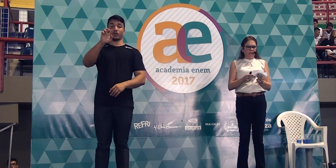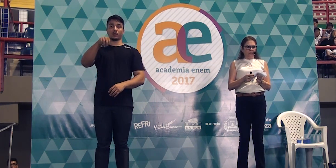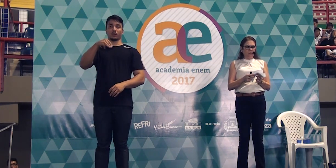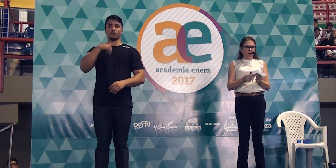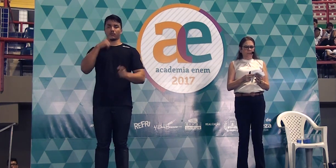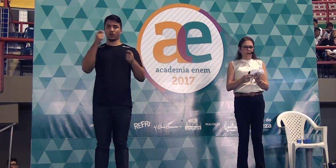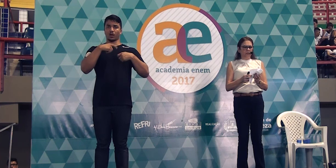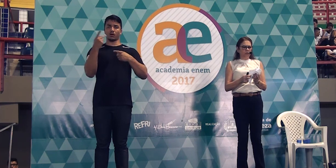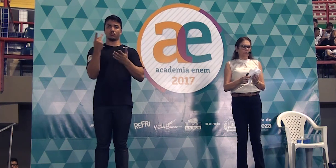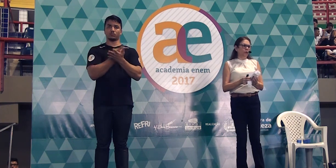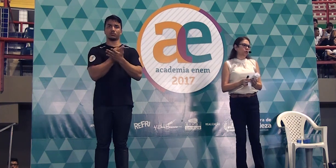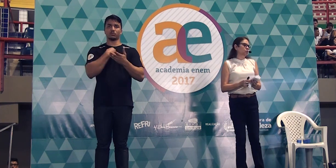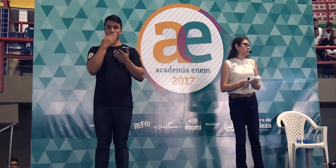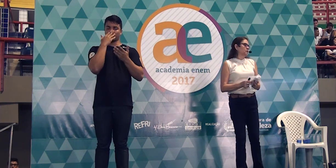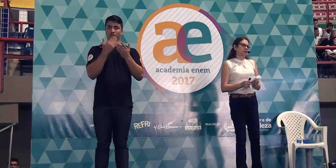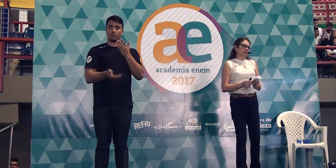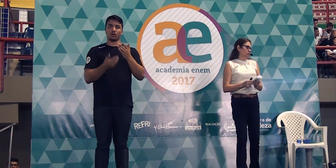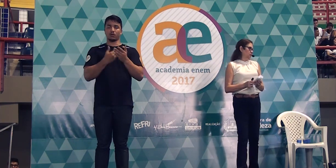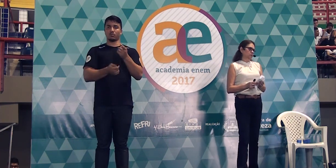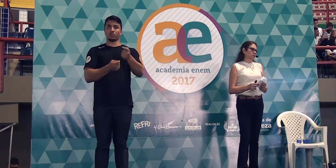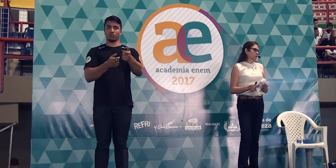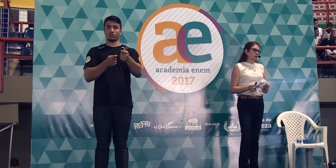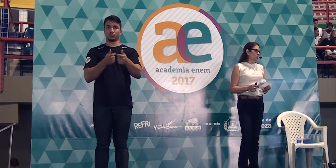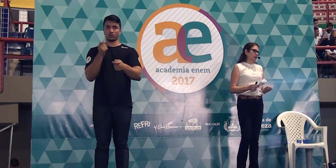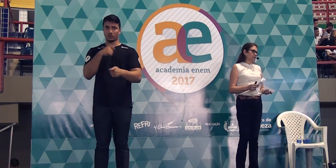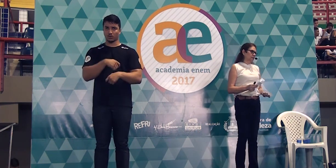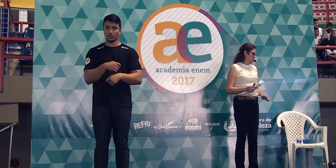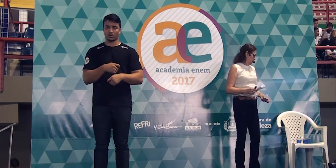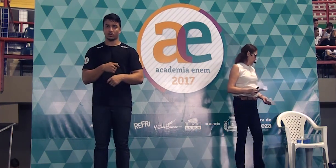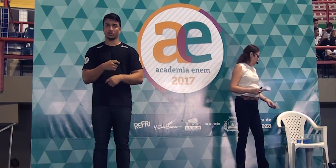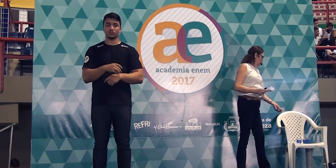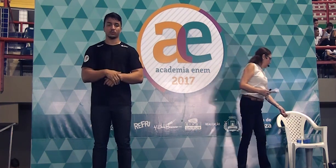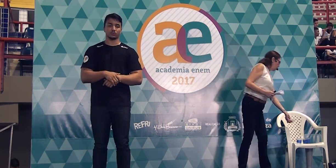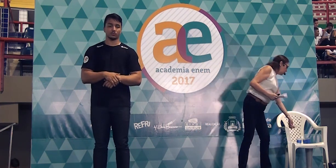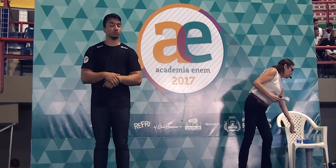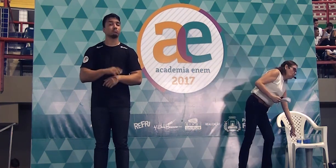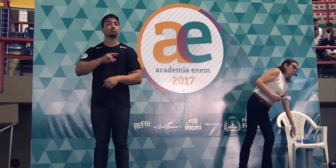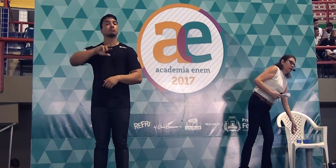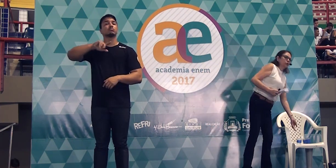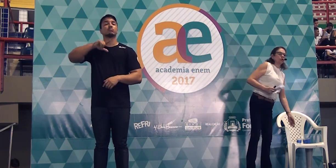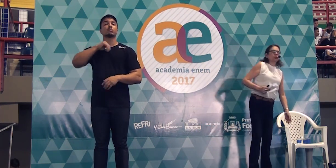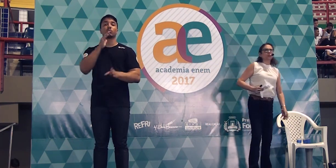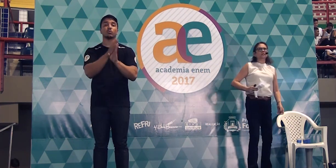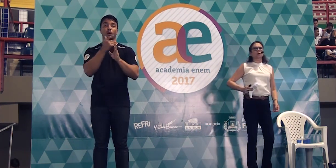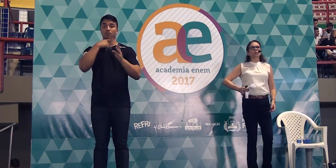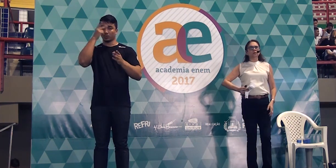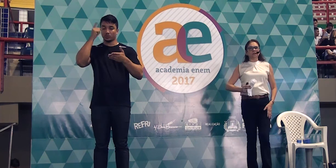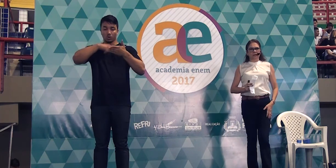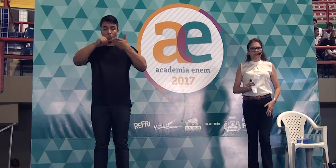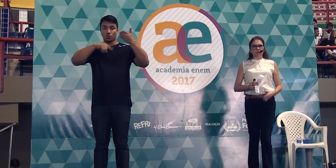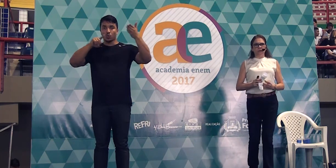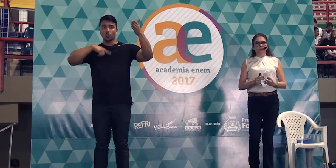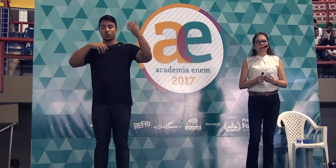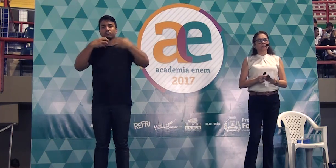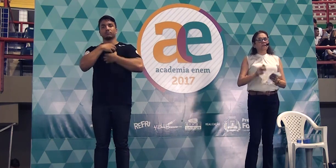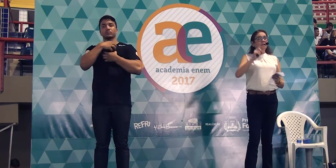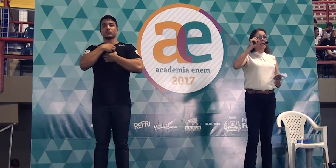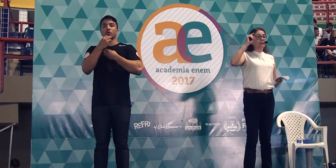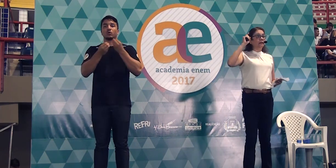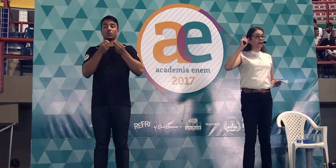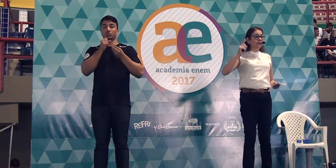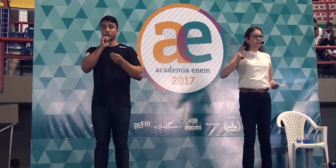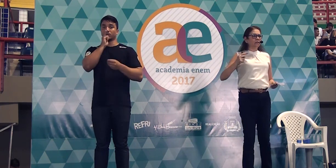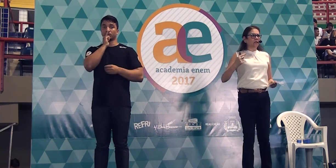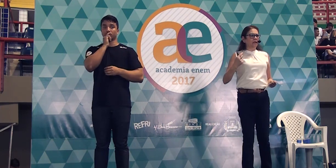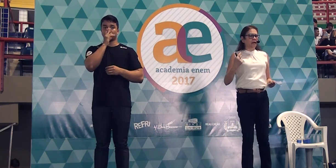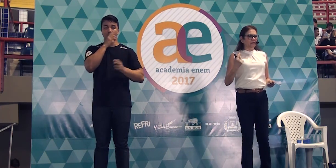Pode ocasionar perda de pontos? Não, não ocasiona, porque o corretor usa o bom senso. Se